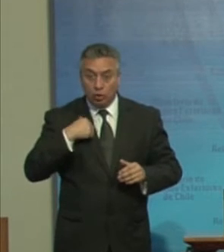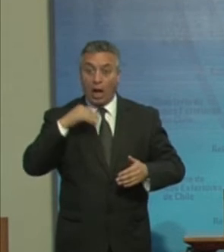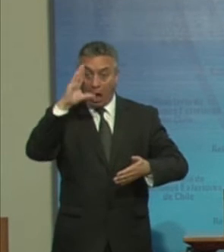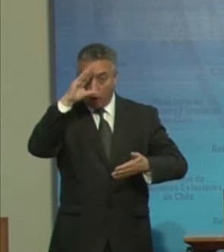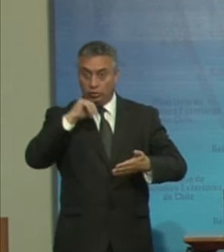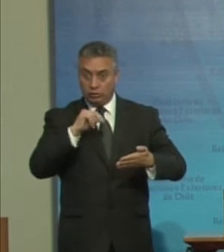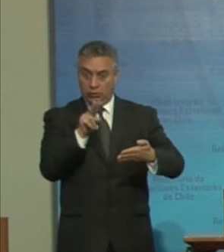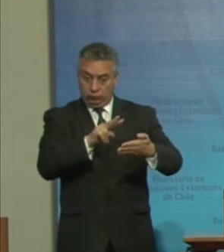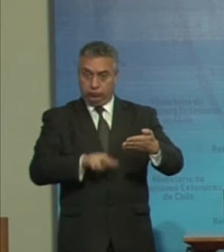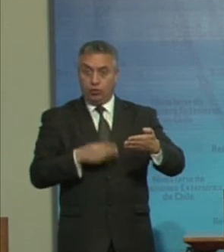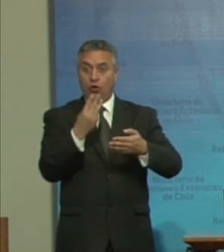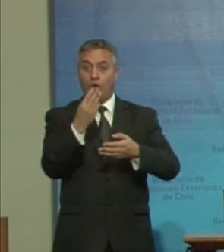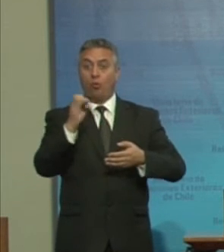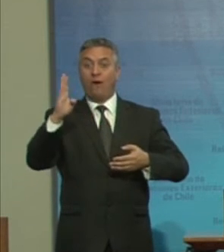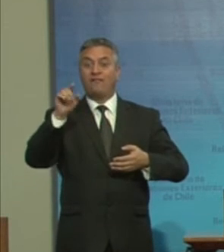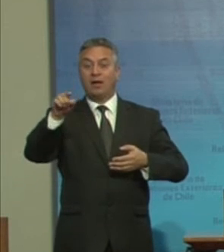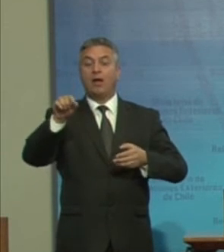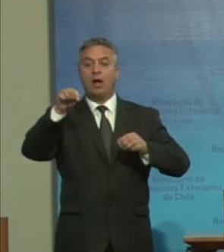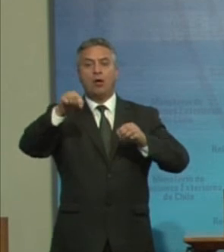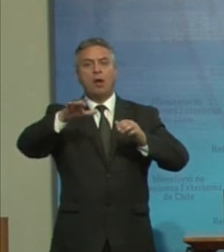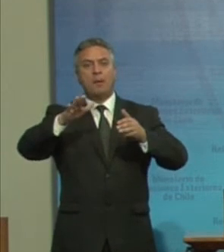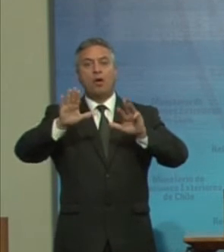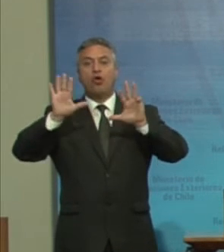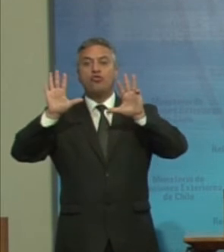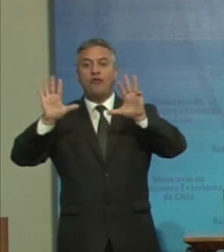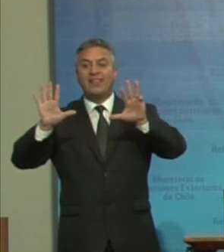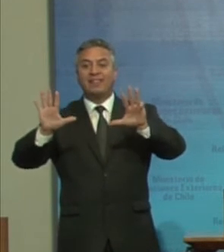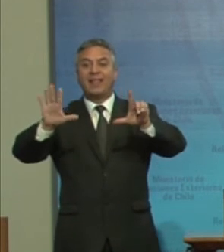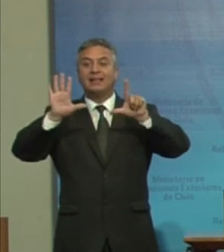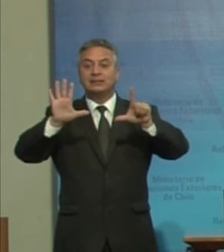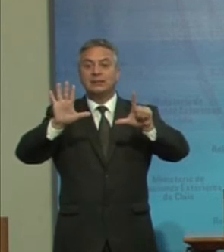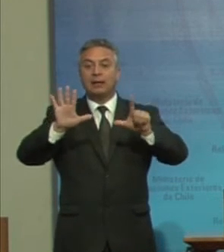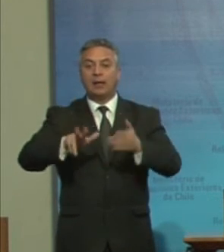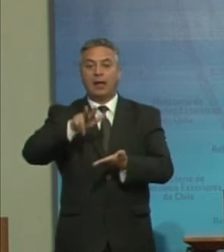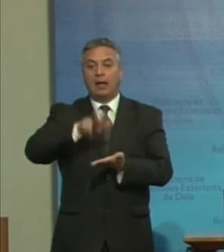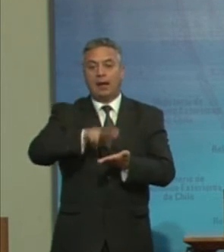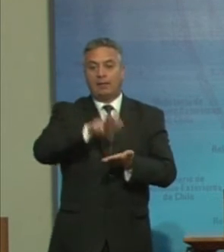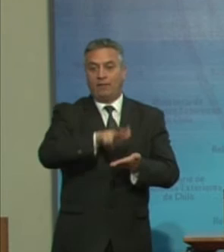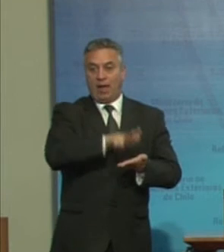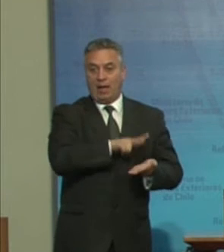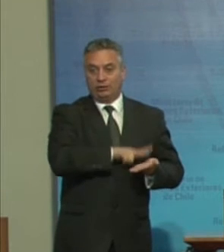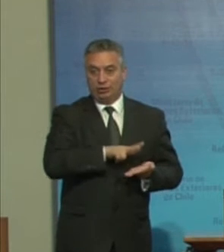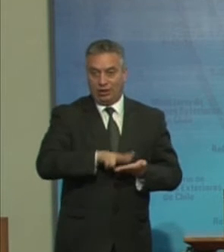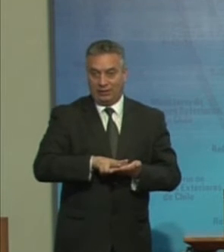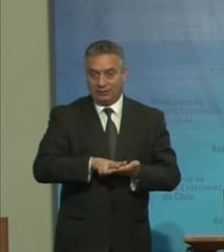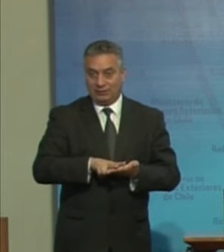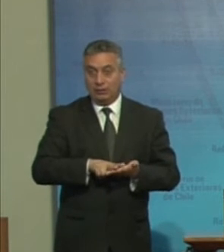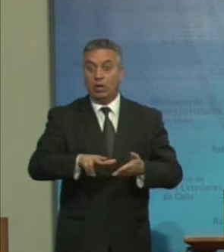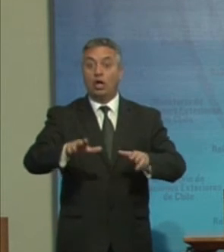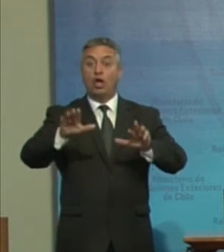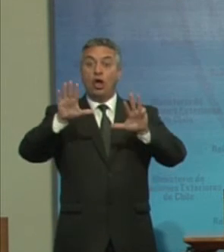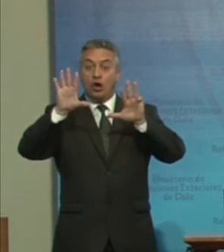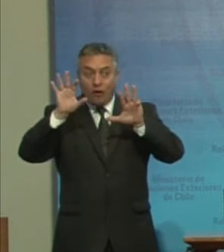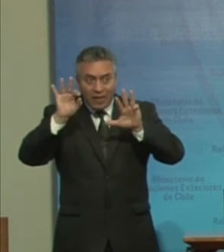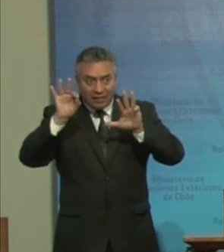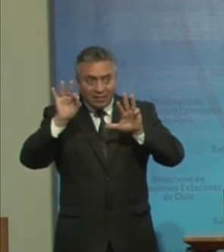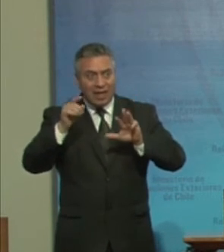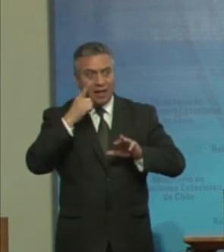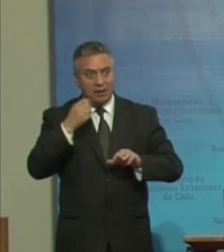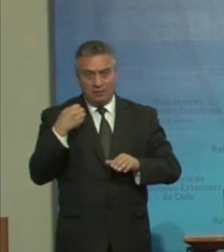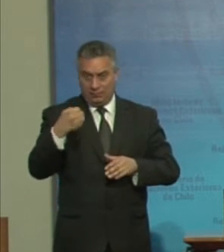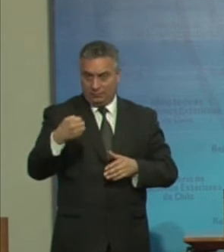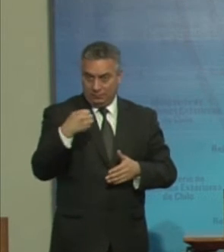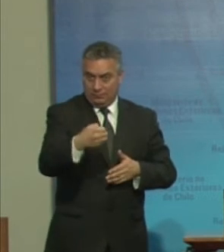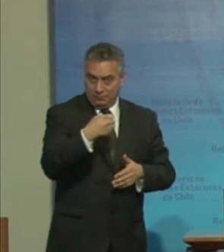anoche En la web De la ONU 97 ratificaciones Solamente Y 90 Signatarios Y